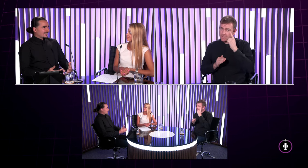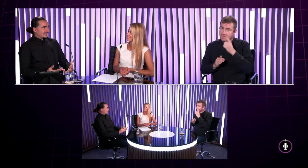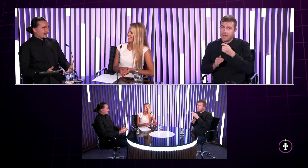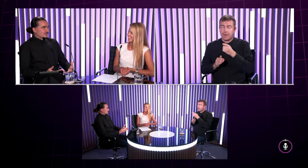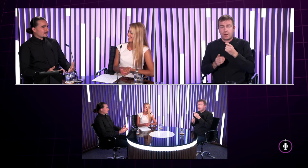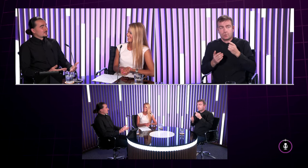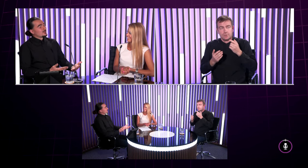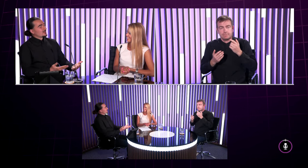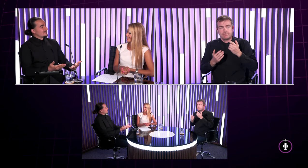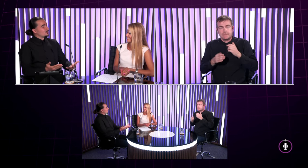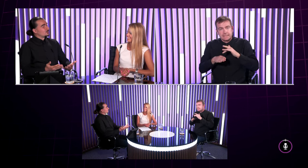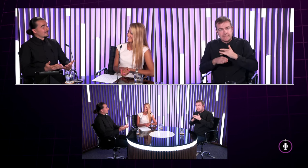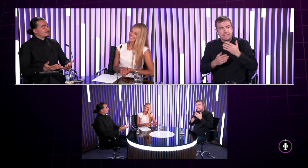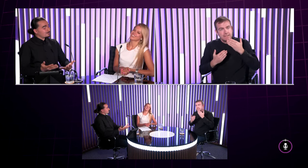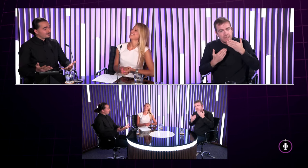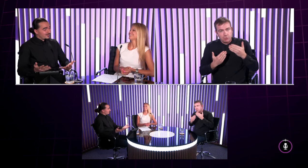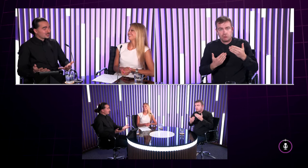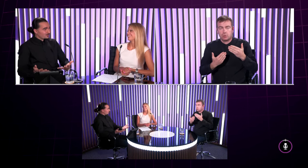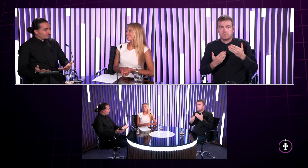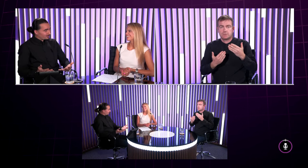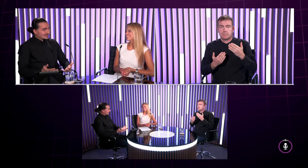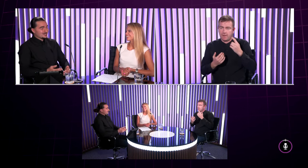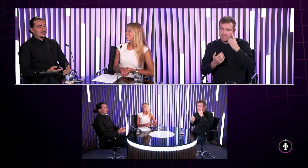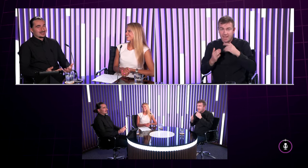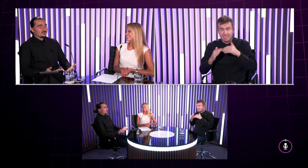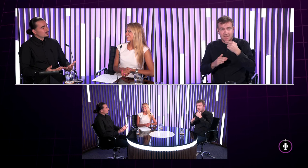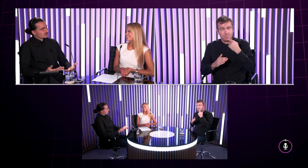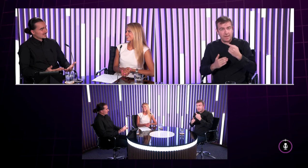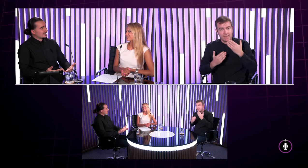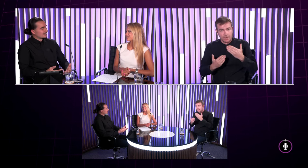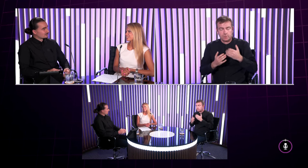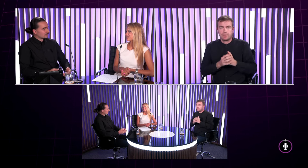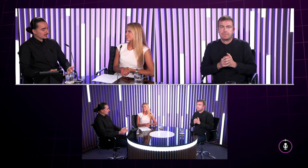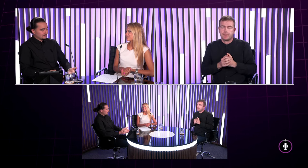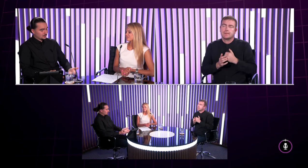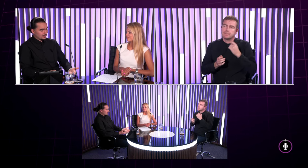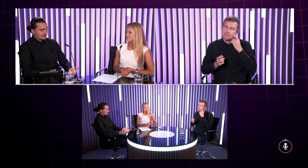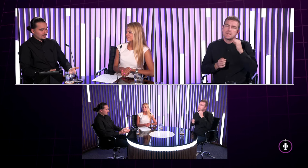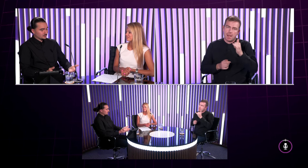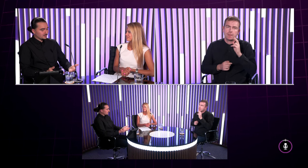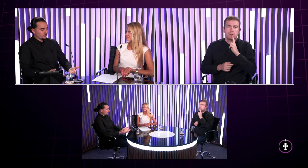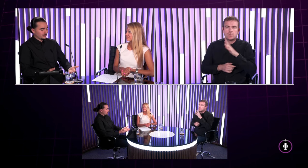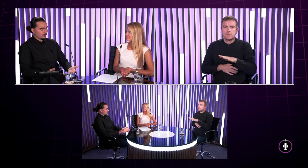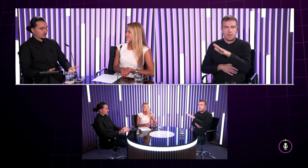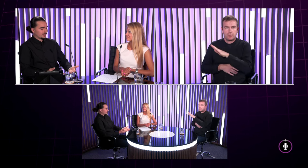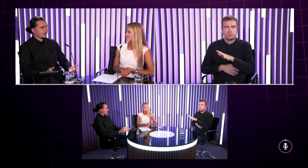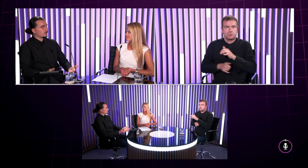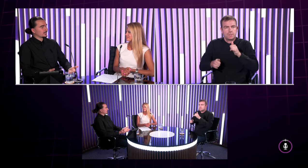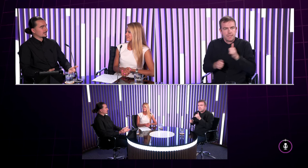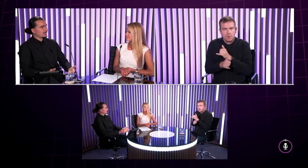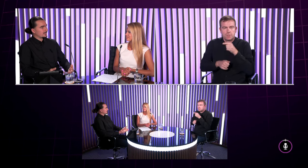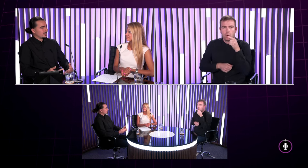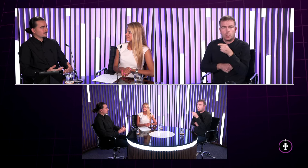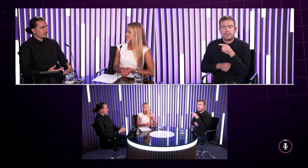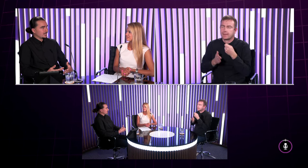nechcem teda generalizovať aby som neurazil tú teda väčšinou populáciu ale povedal by som že asi áno lebo tí nepočujúci naozaj sú si vedomi toho že tá